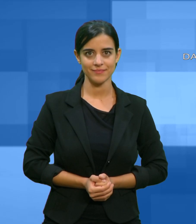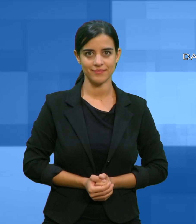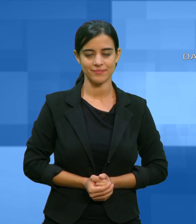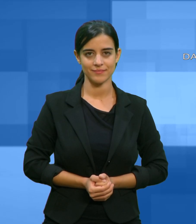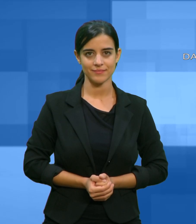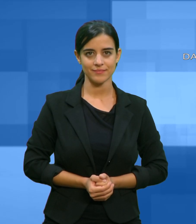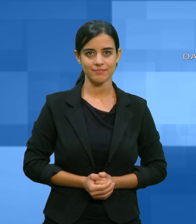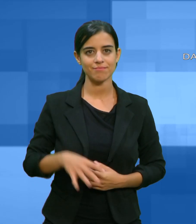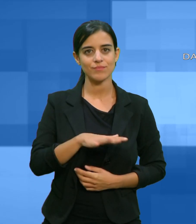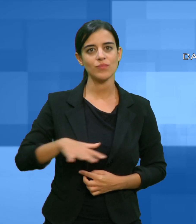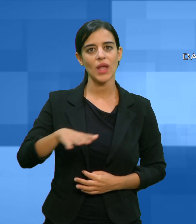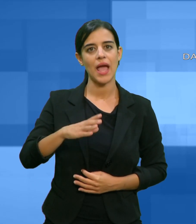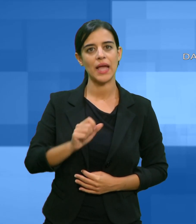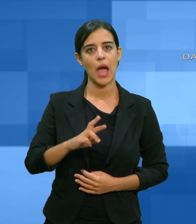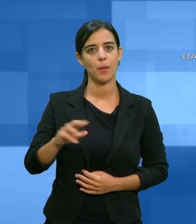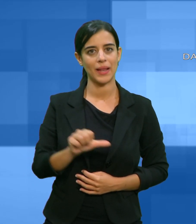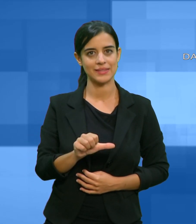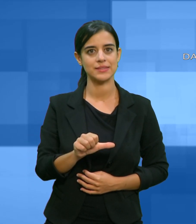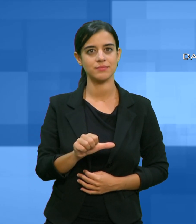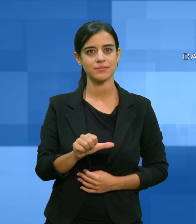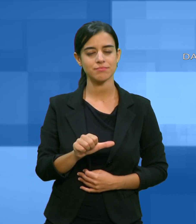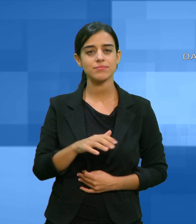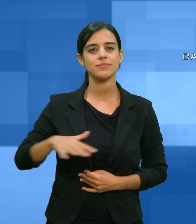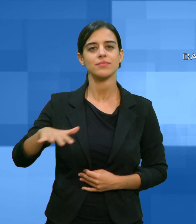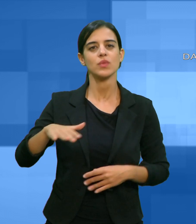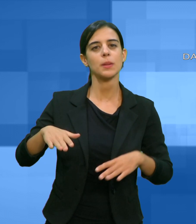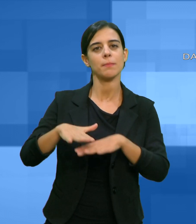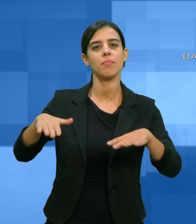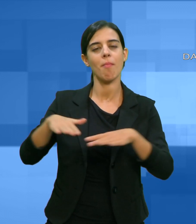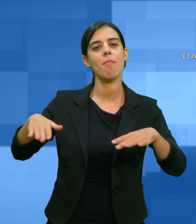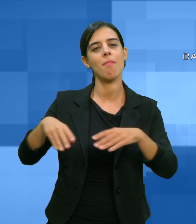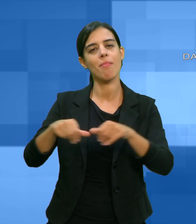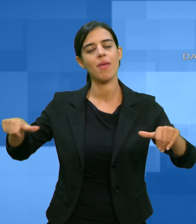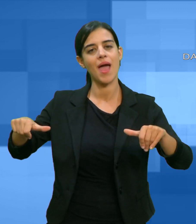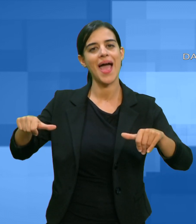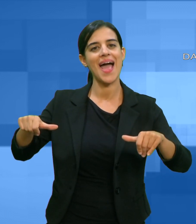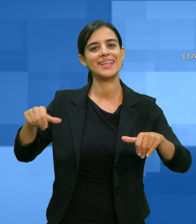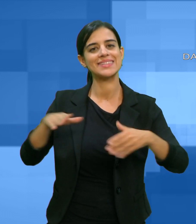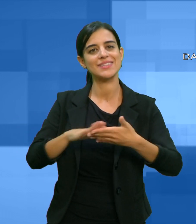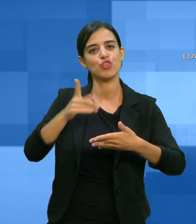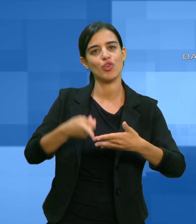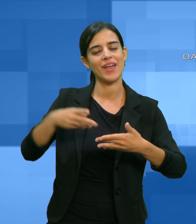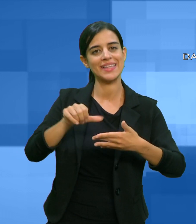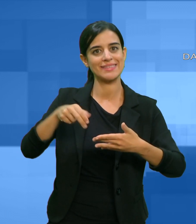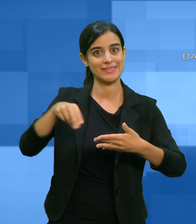Cabras messa in sicurezza della falesia pericolante a San Giovanni di Sinis.